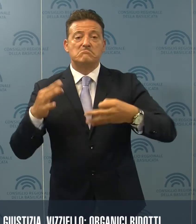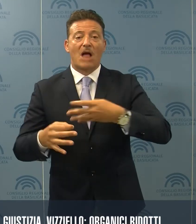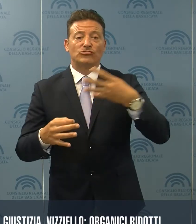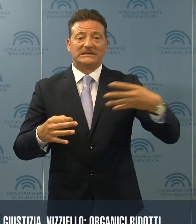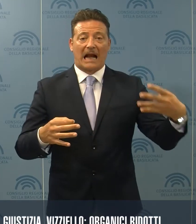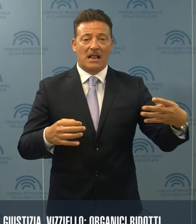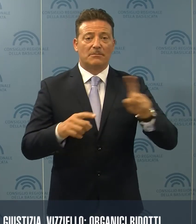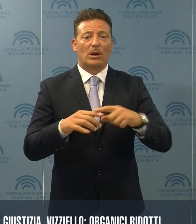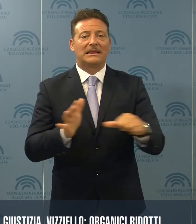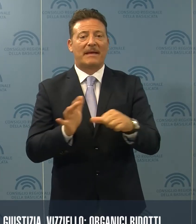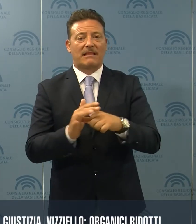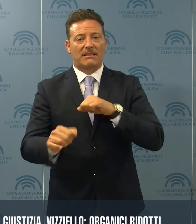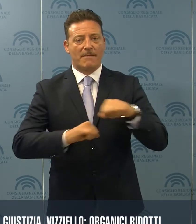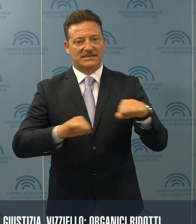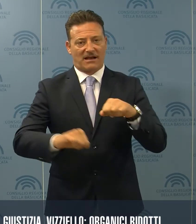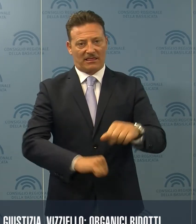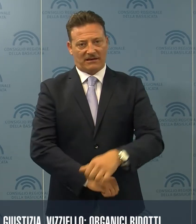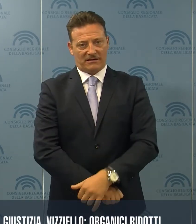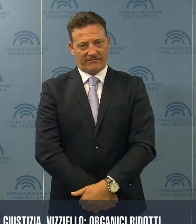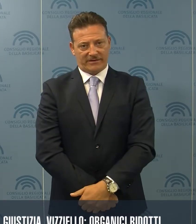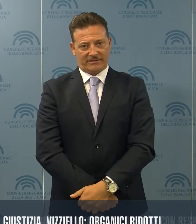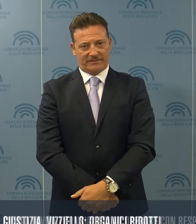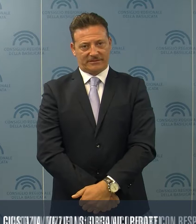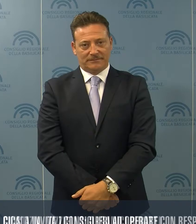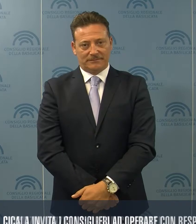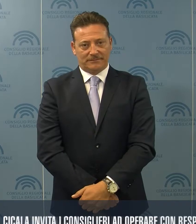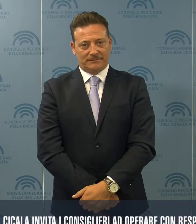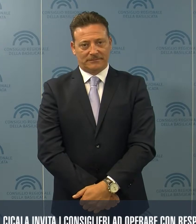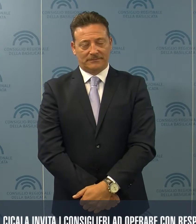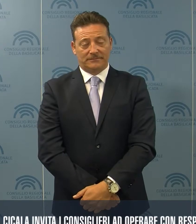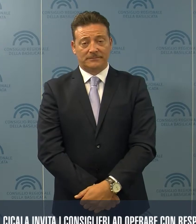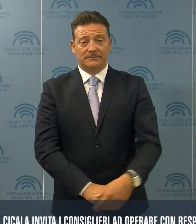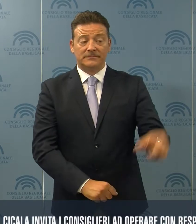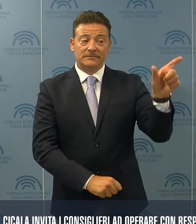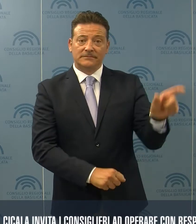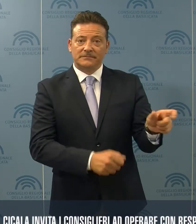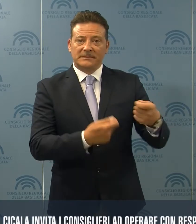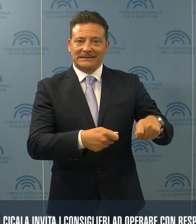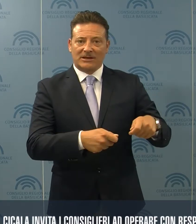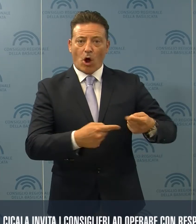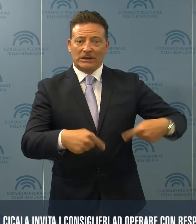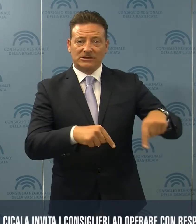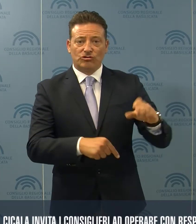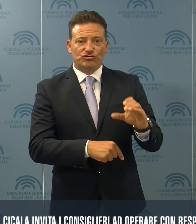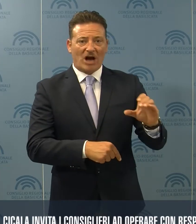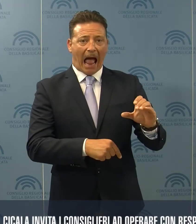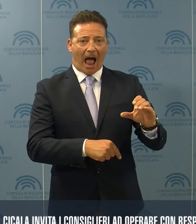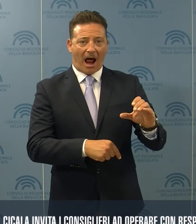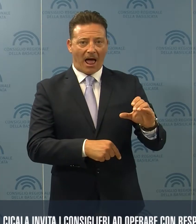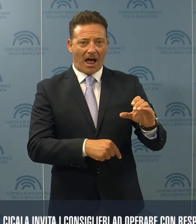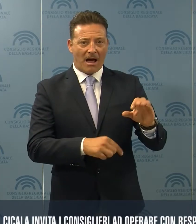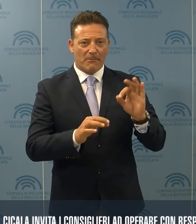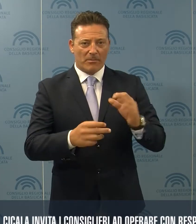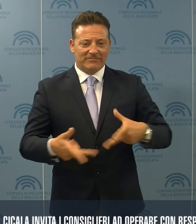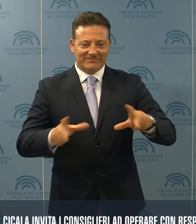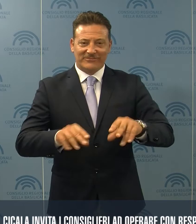e personale amministrativo. Il presidente del Consiglio, Cicala, ha la ripresa